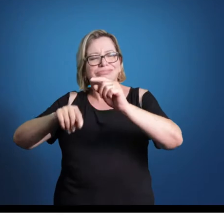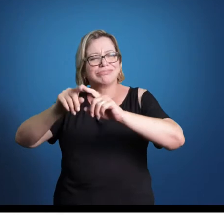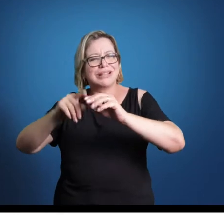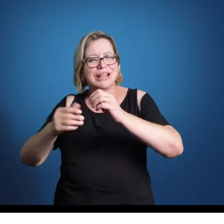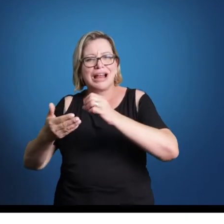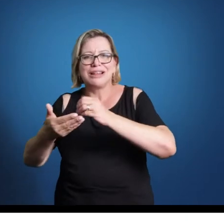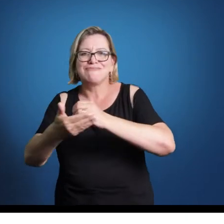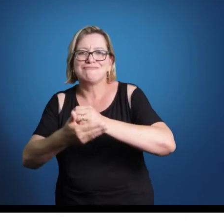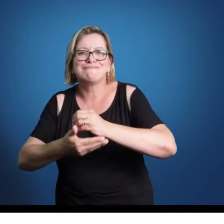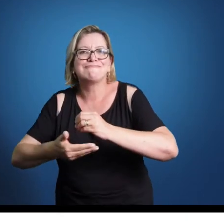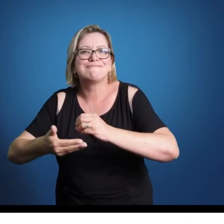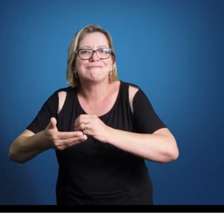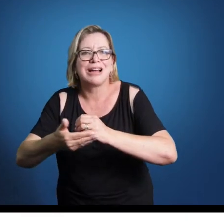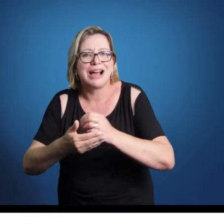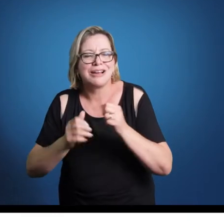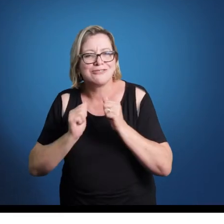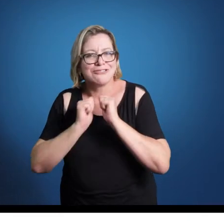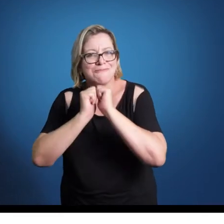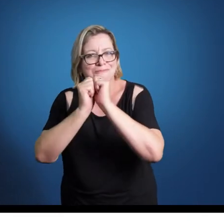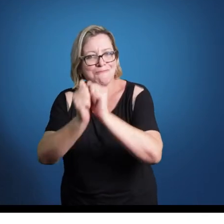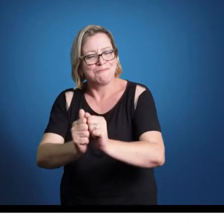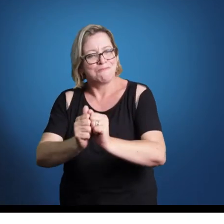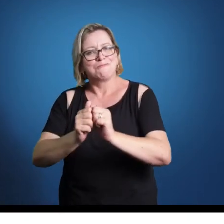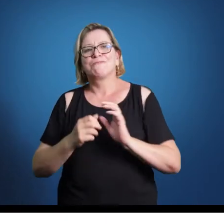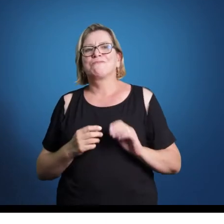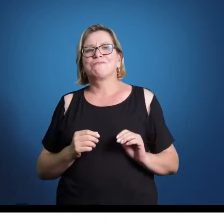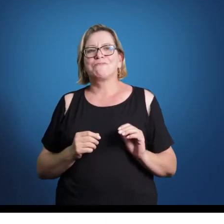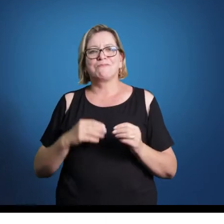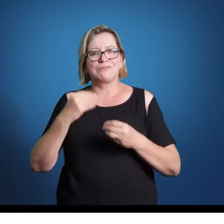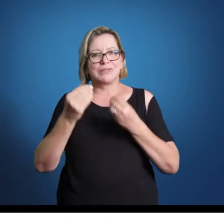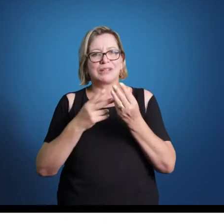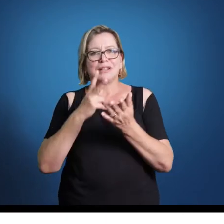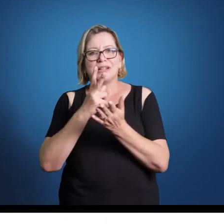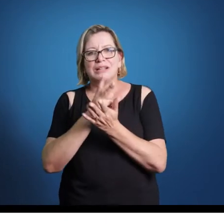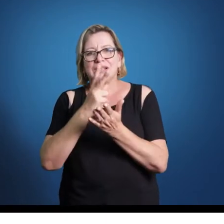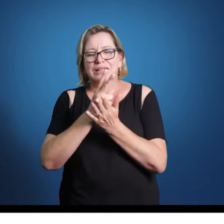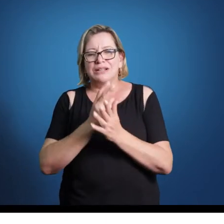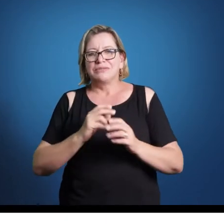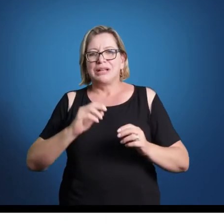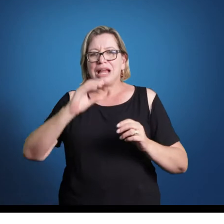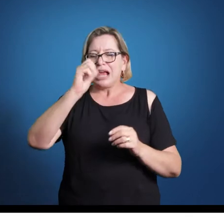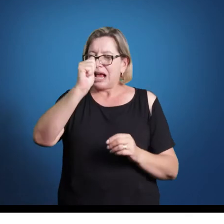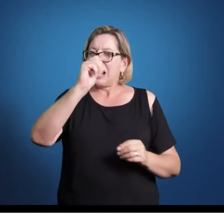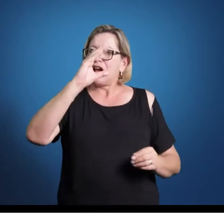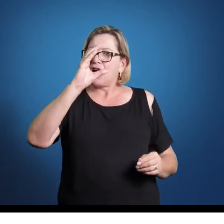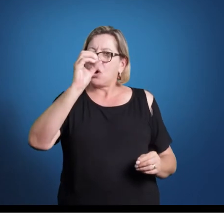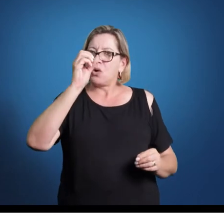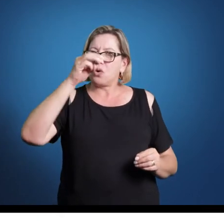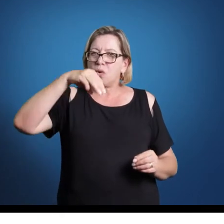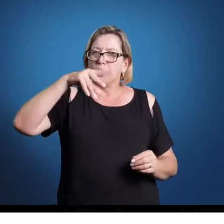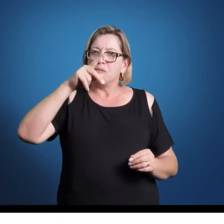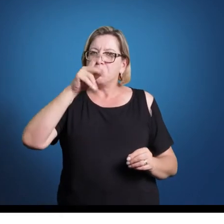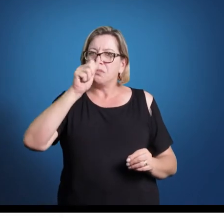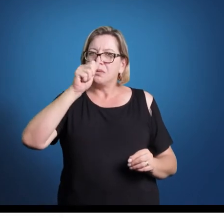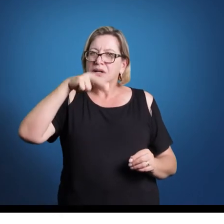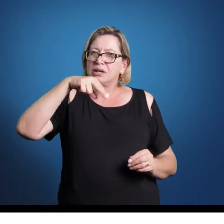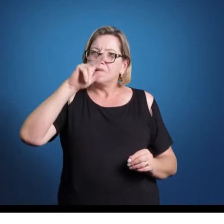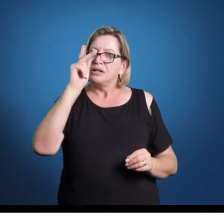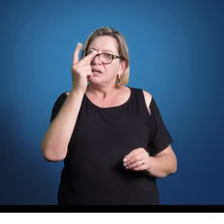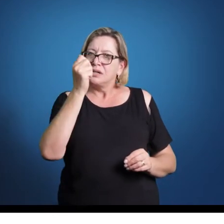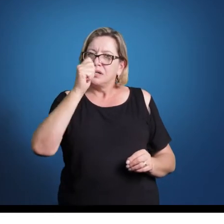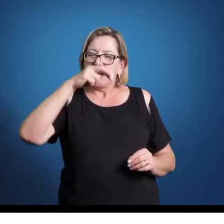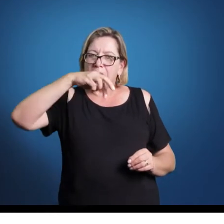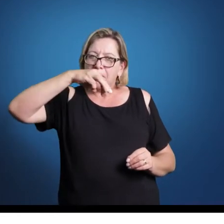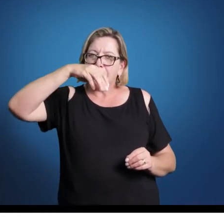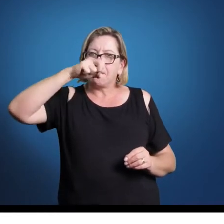o acompanhamento. Então, geralmente, o acompanhamento é mais repetitivo e menos criativo, porque tem que